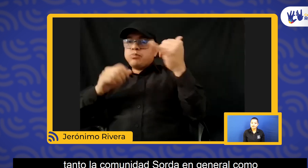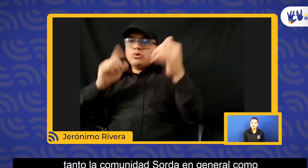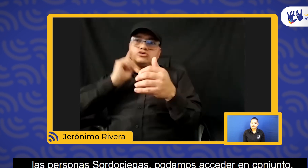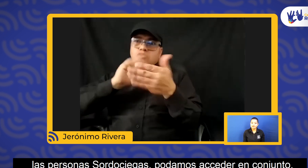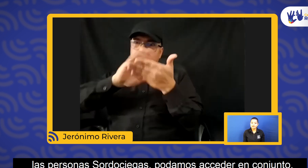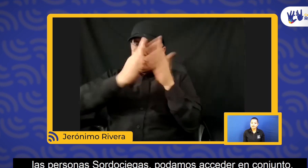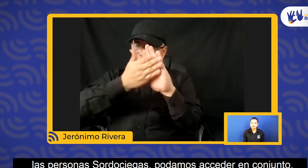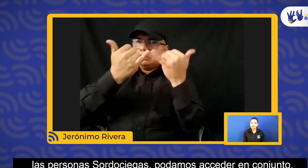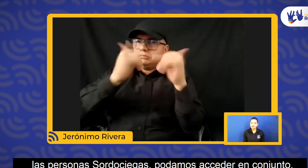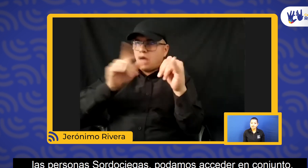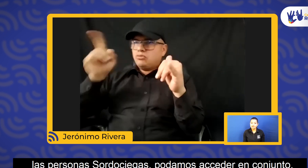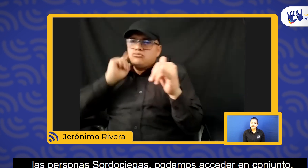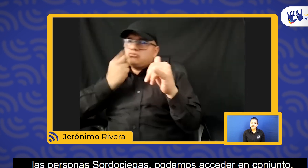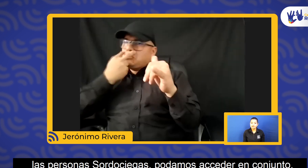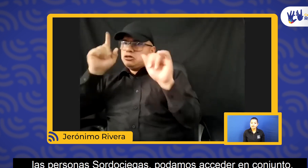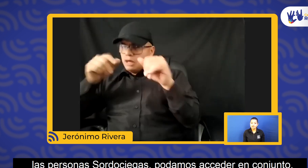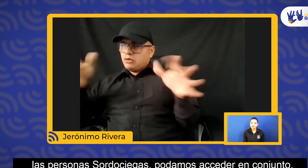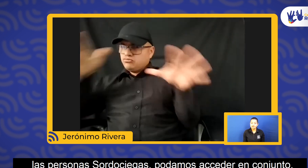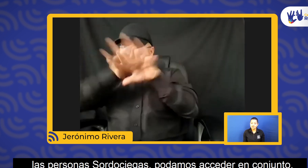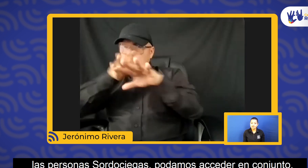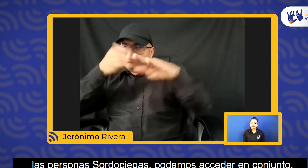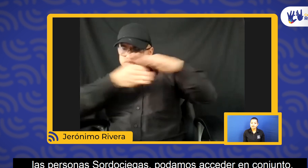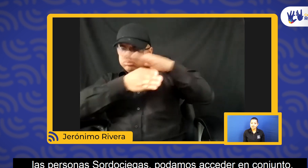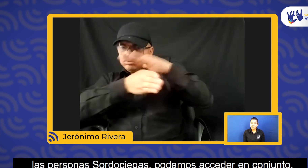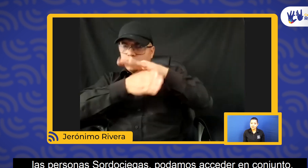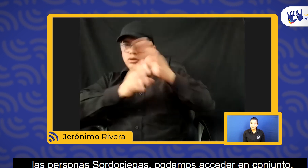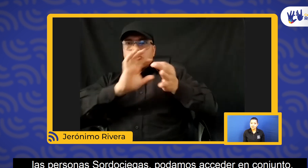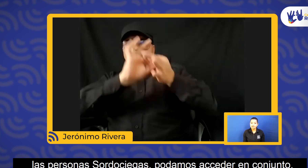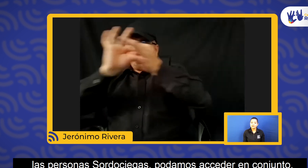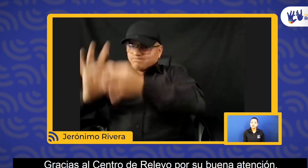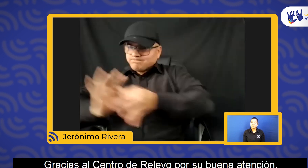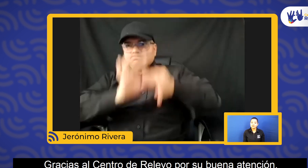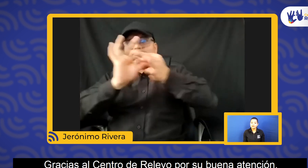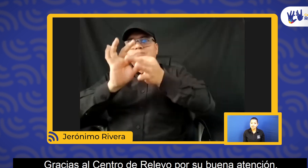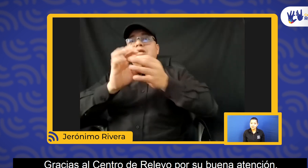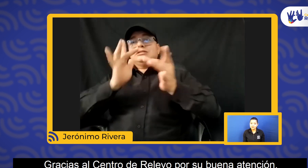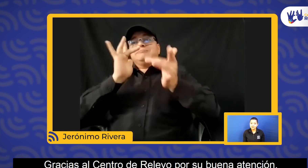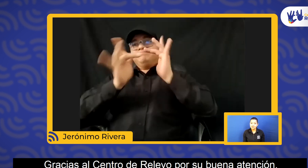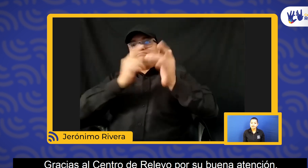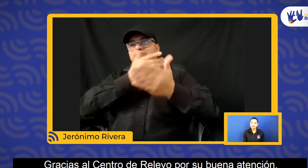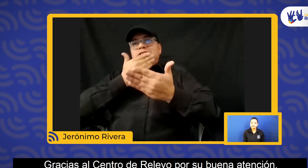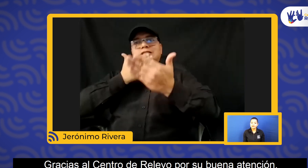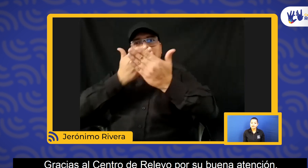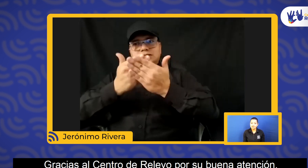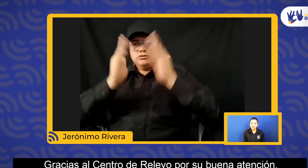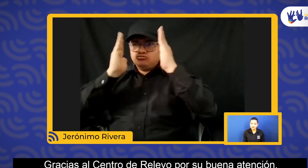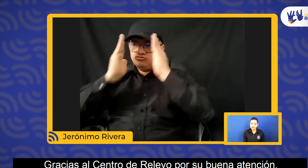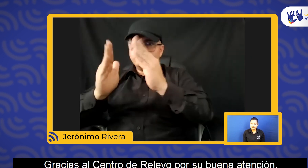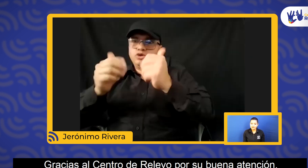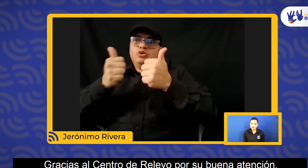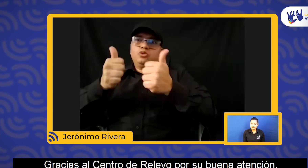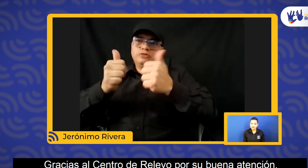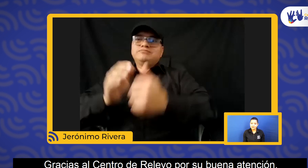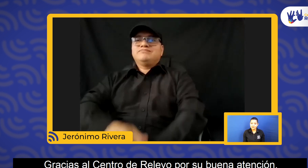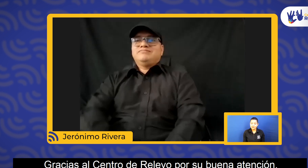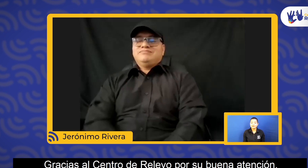general como las personas sordociegas podamos acceder en conjunto. Gracias al centro de relevo por su buena atención.